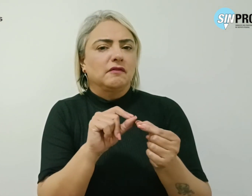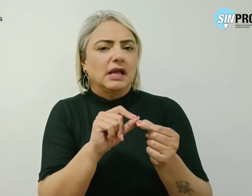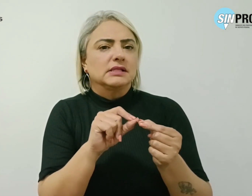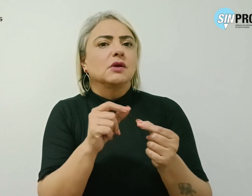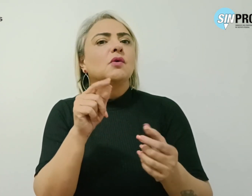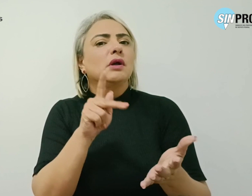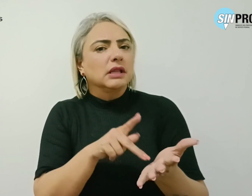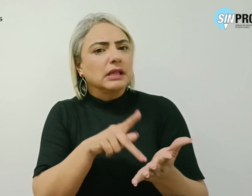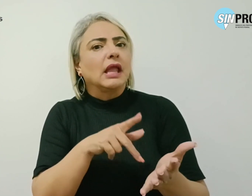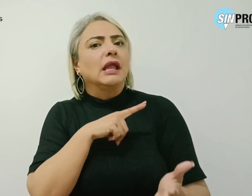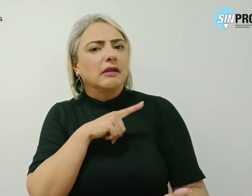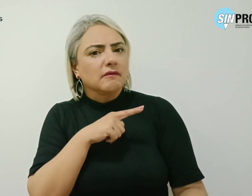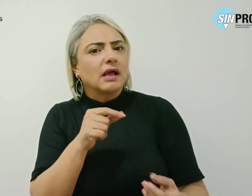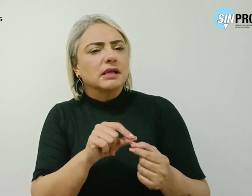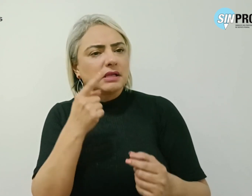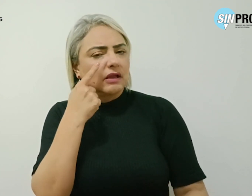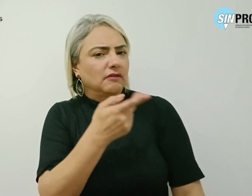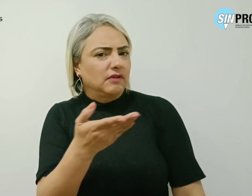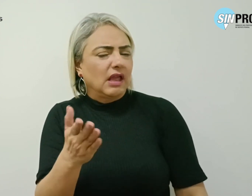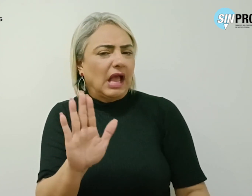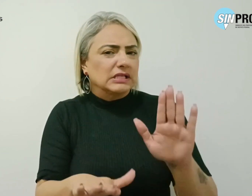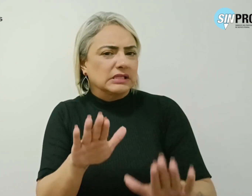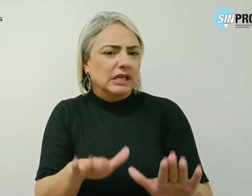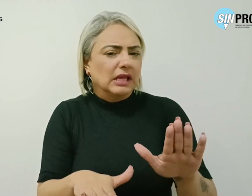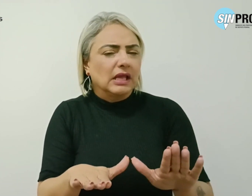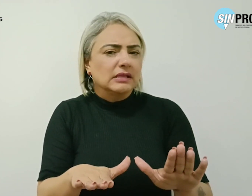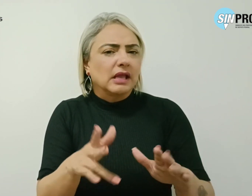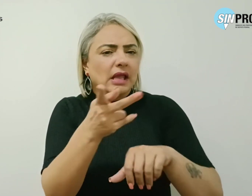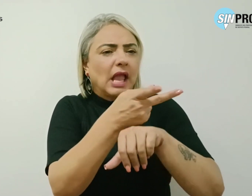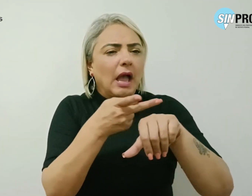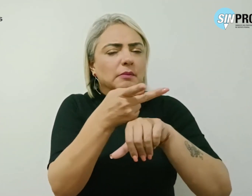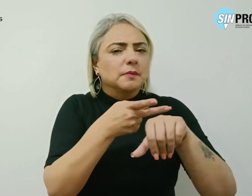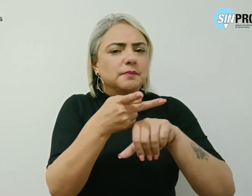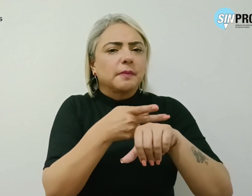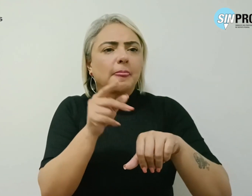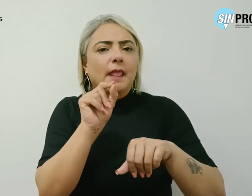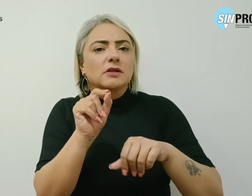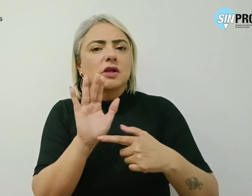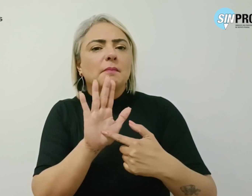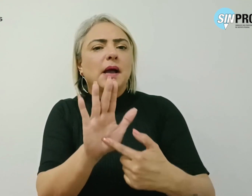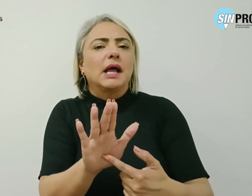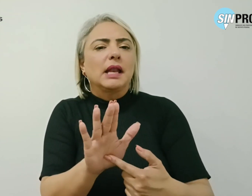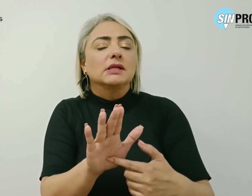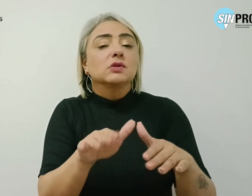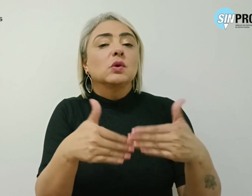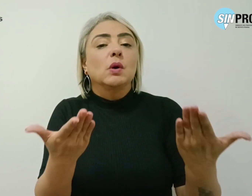feito. A gente vê muitas vezes que a busca ativa só vai aparecer quando não tiver